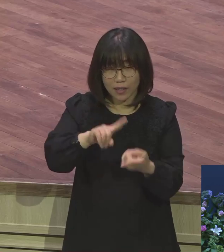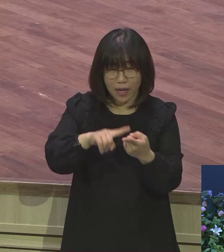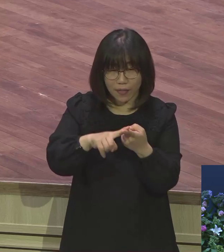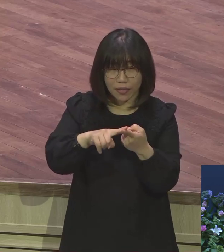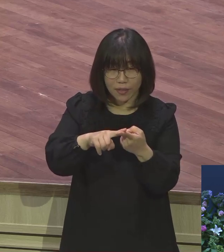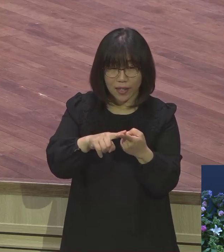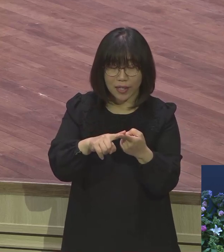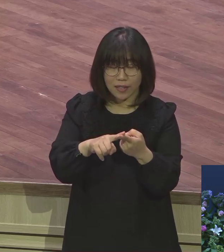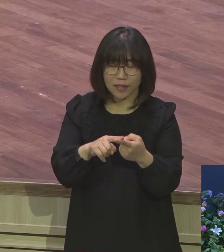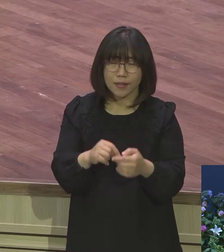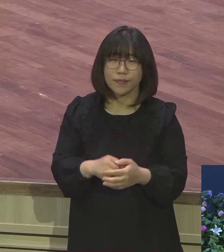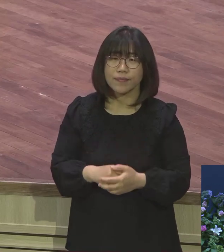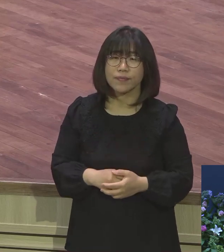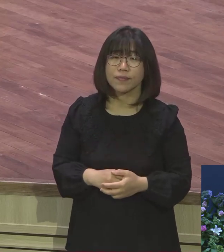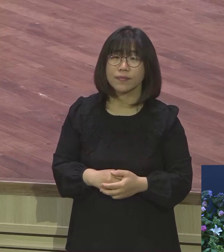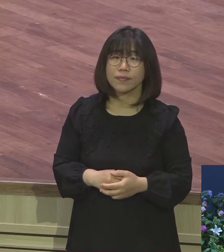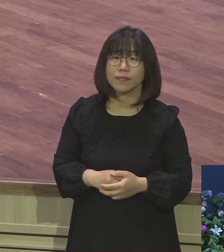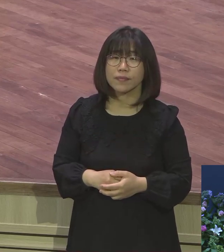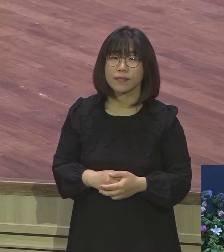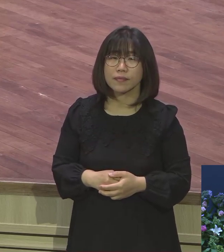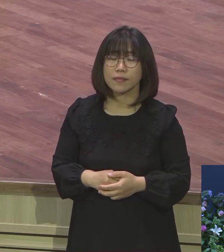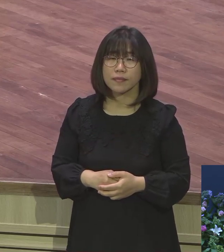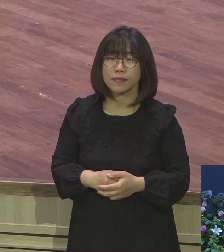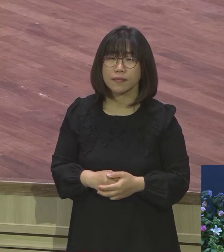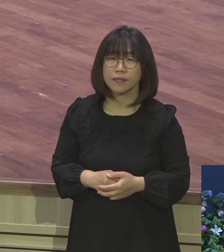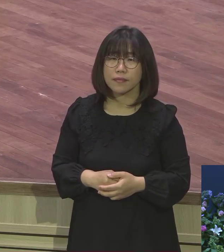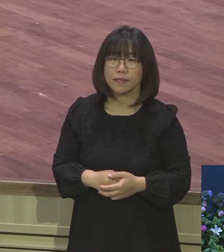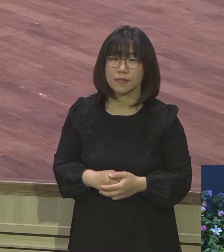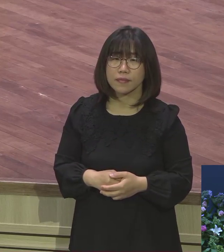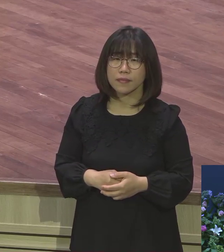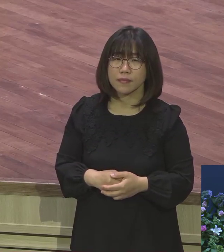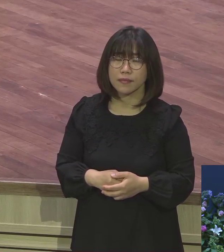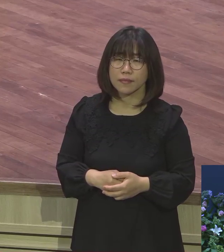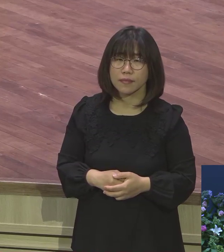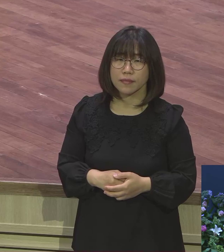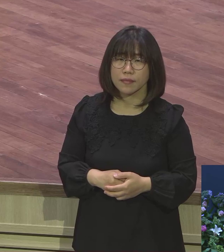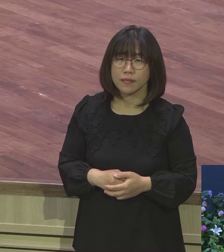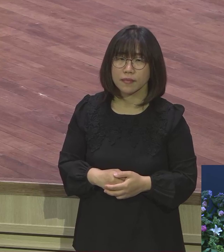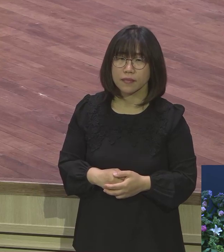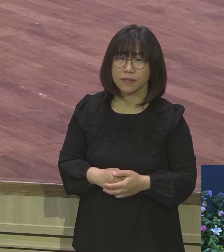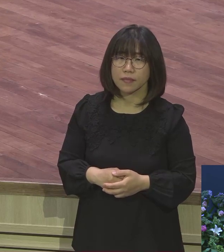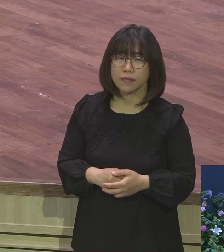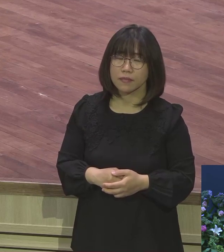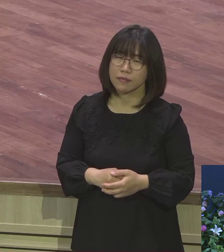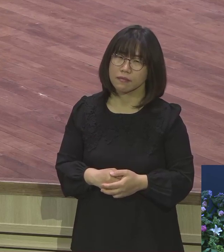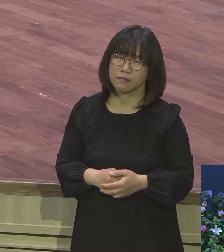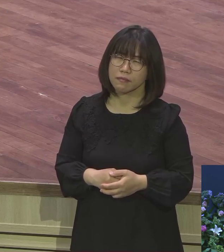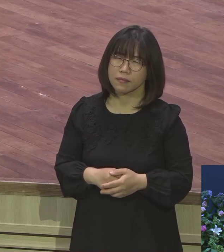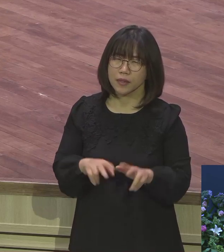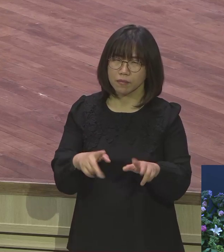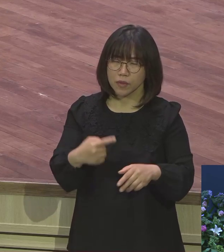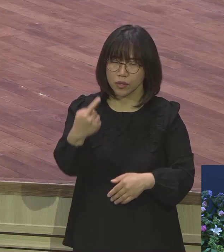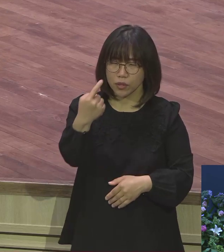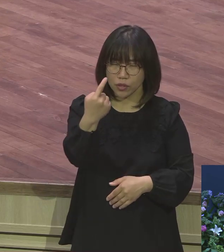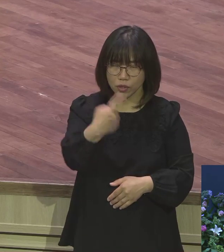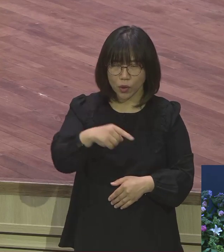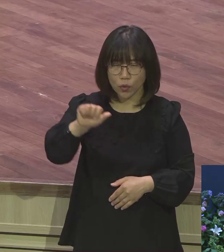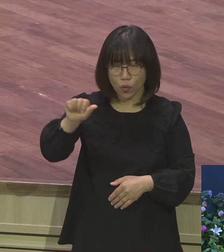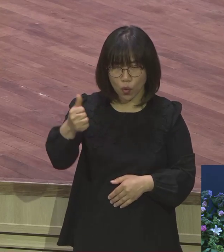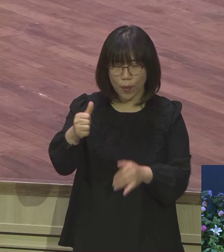한 1500명 150억 정도의 작정인데 저는 매일 정식 기도합니다